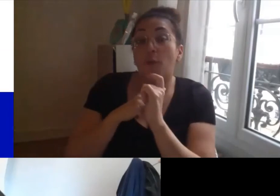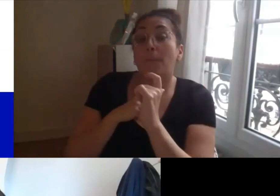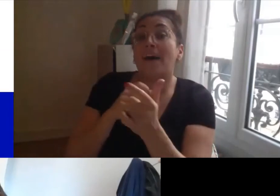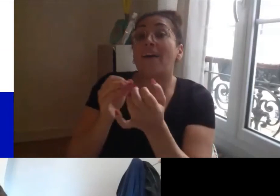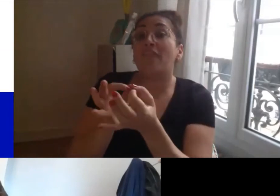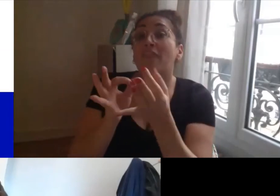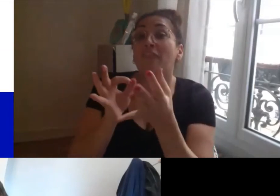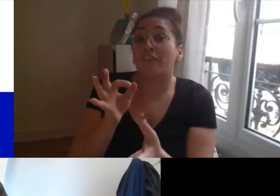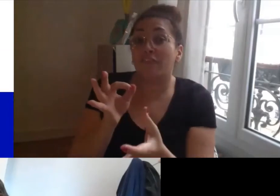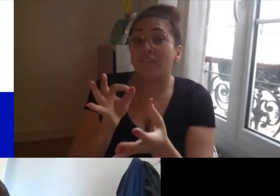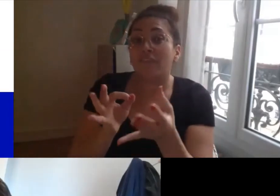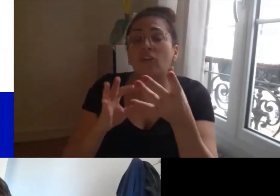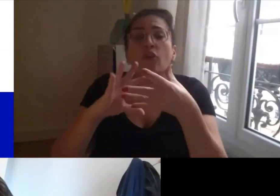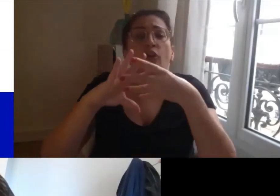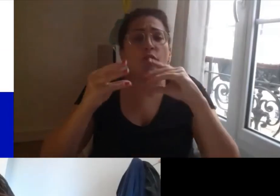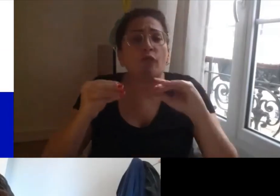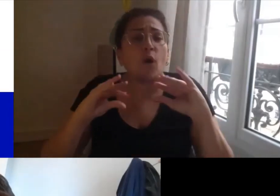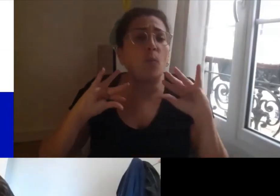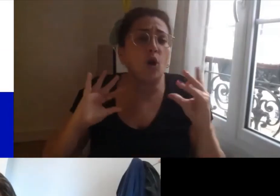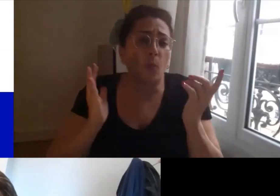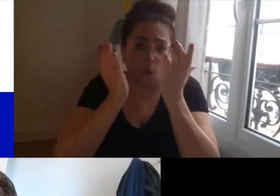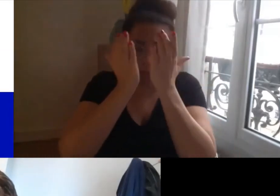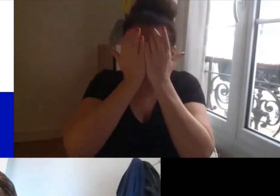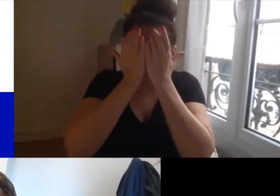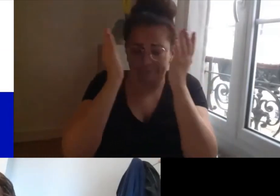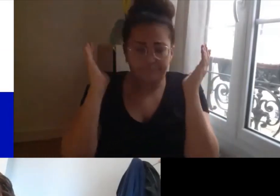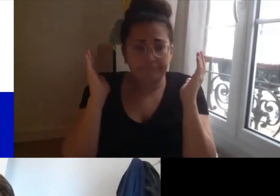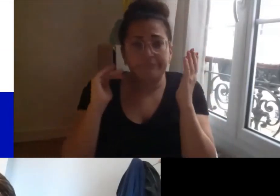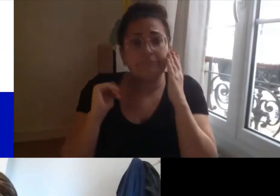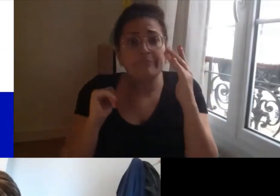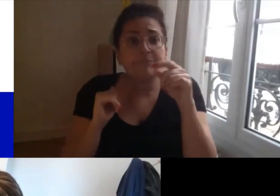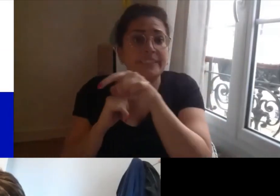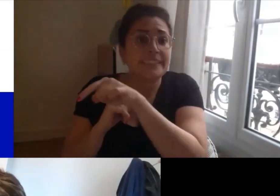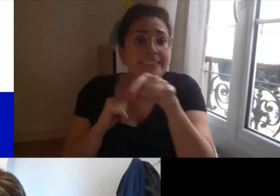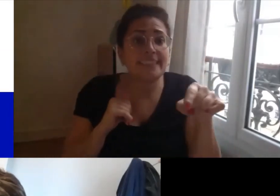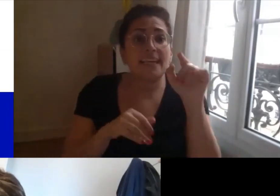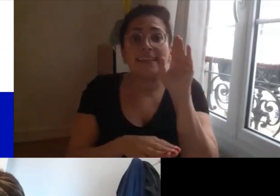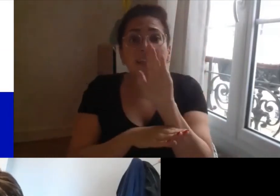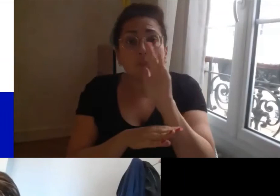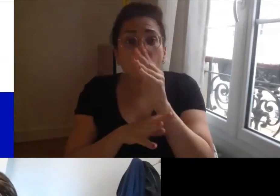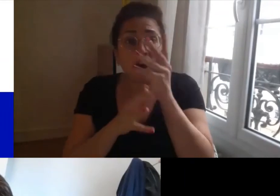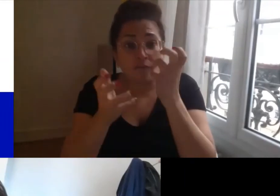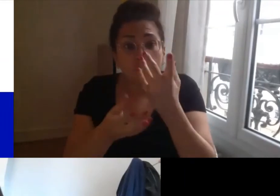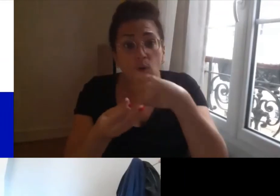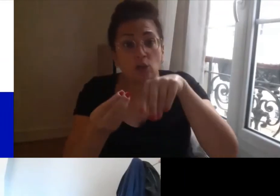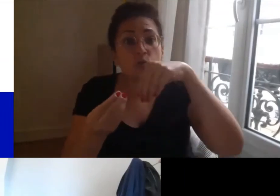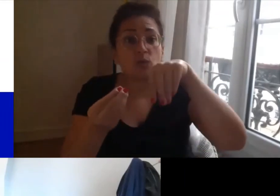sous un format ou un autre à tous les souhaits de témoignages voilà